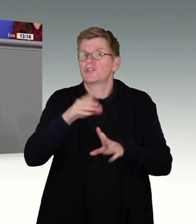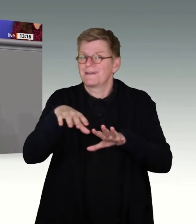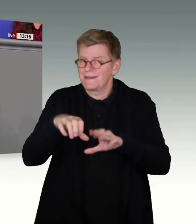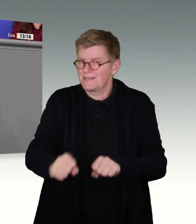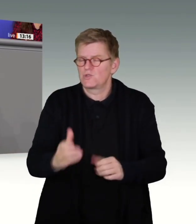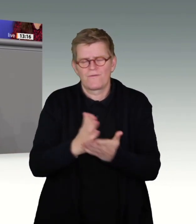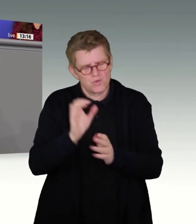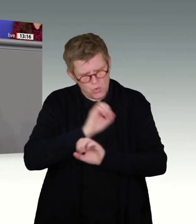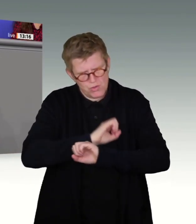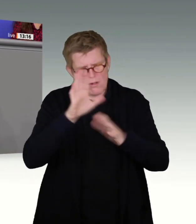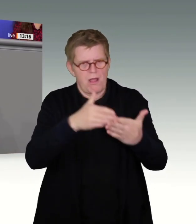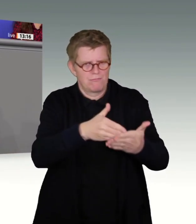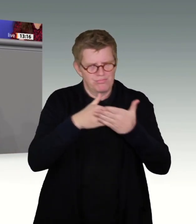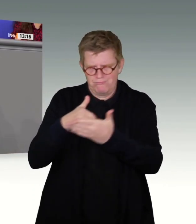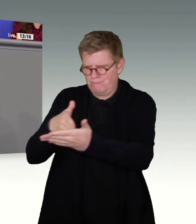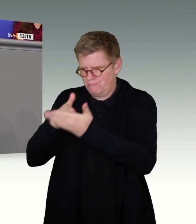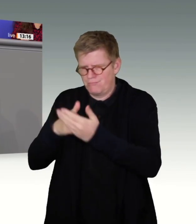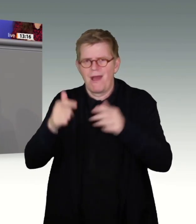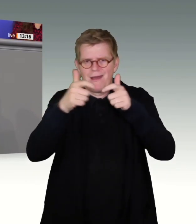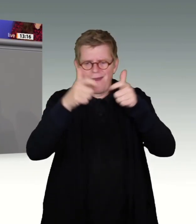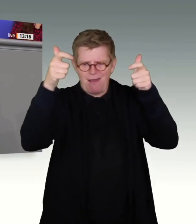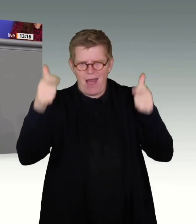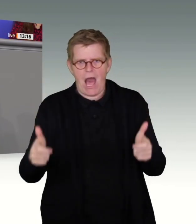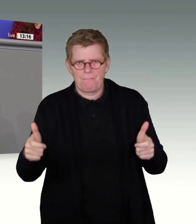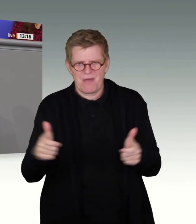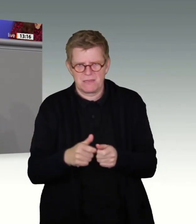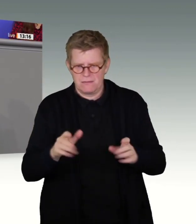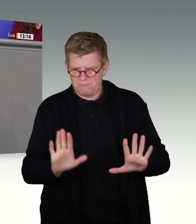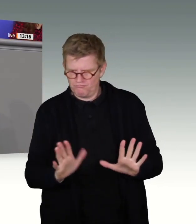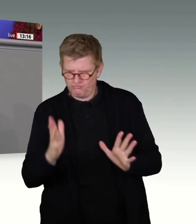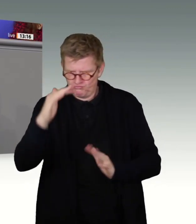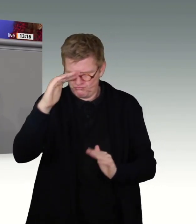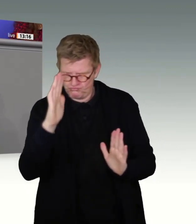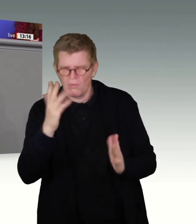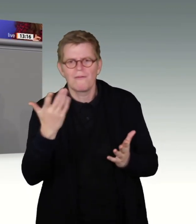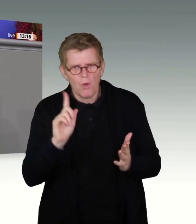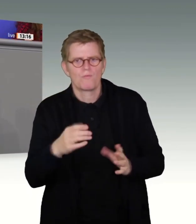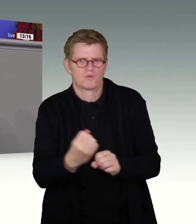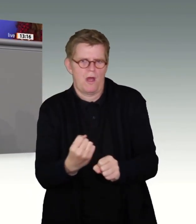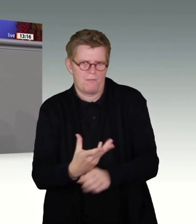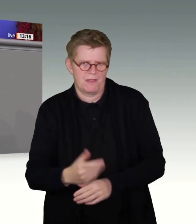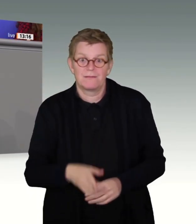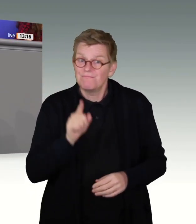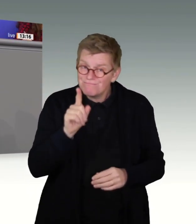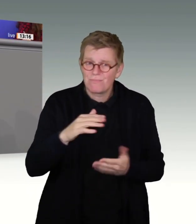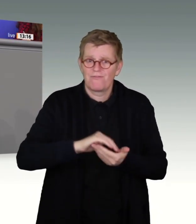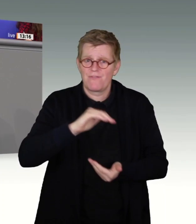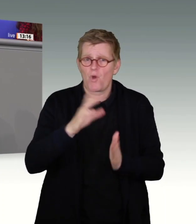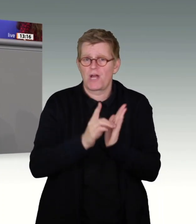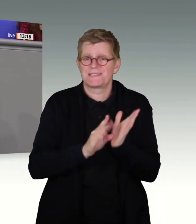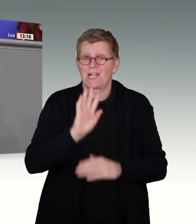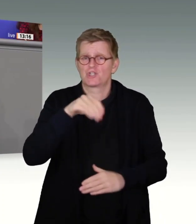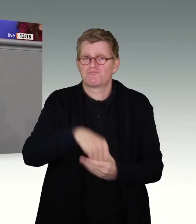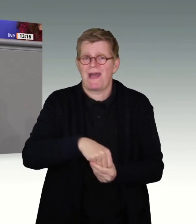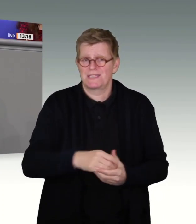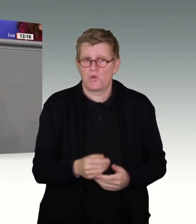klaren Rahmen, in dem wir arbeiten müssen. Und erster Punkt ist, die Vorratsdatenspeicherung, wie Sie sie immer haben wollten, ist weder mit